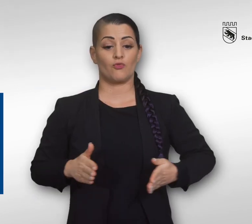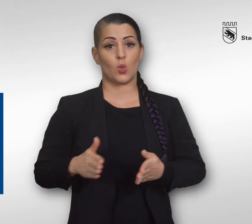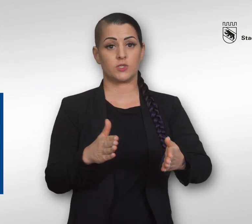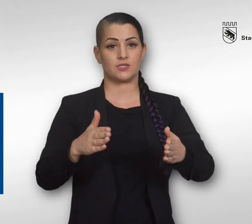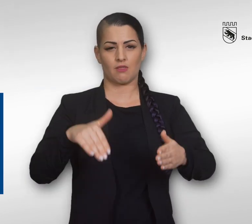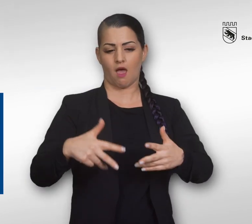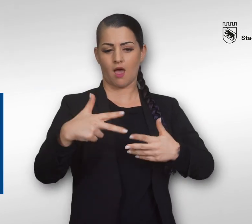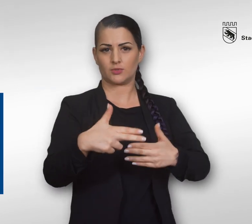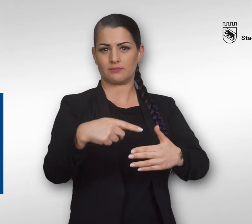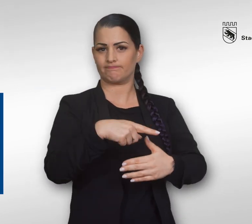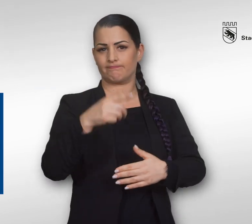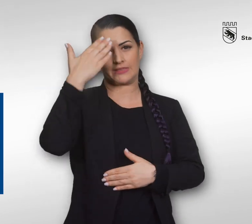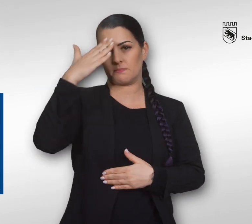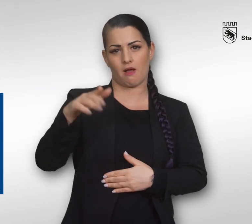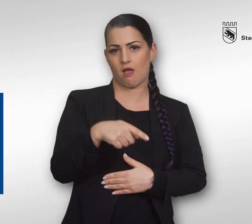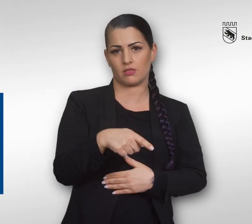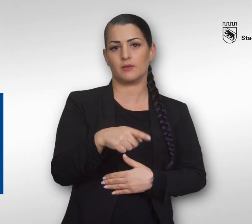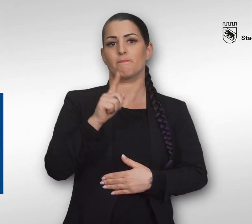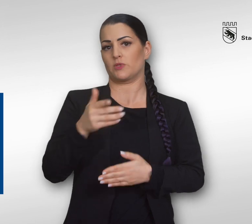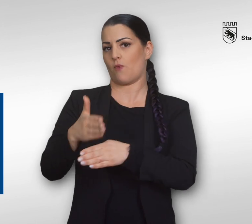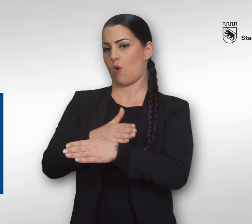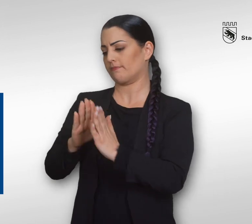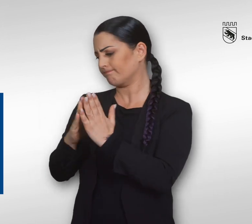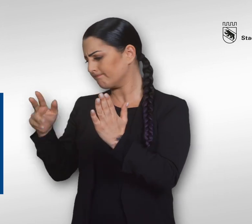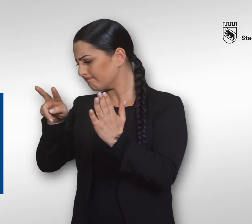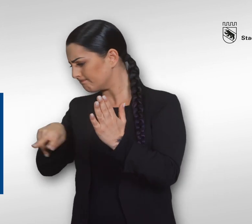Unbekannte Flussabschnitte müssen vor der Fahrt zuerst erkundet werden.